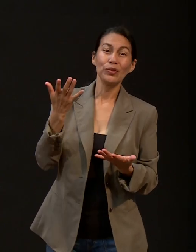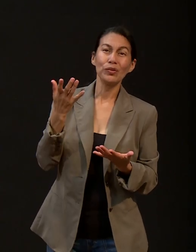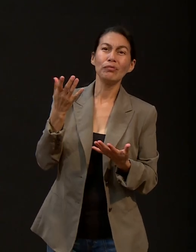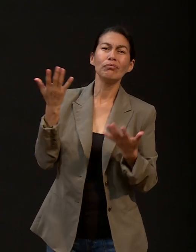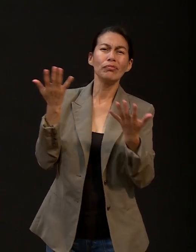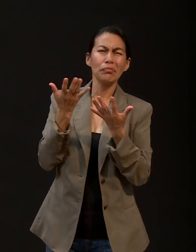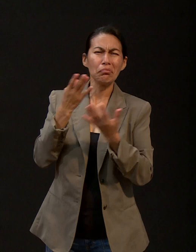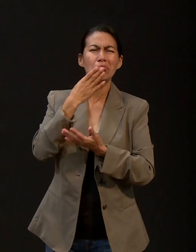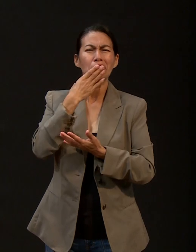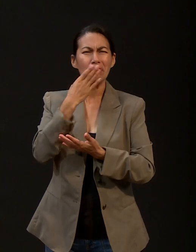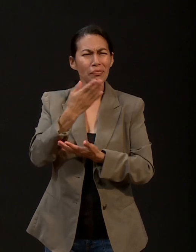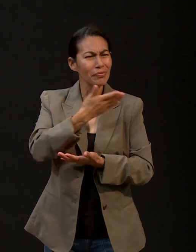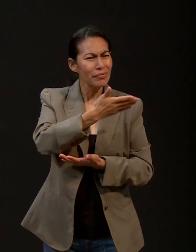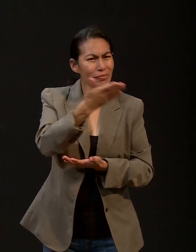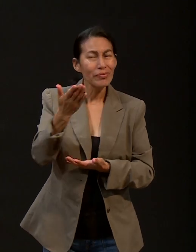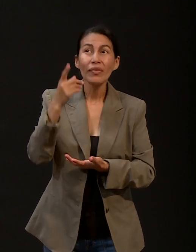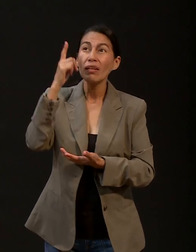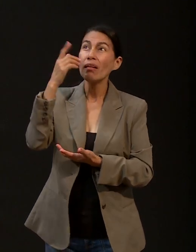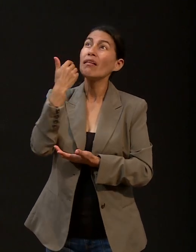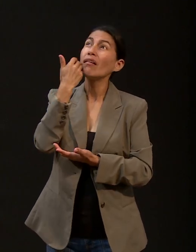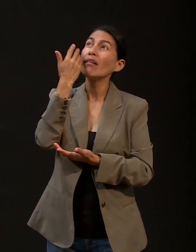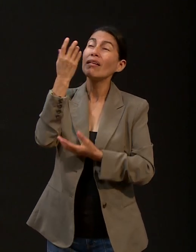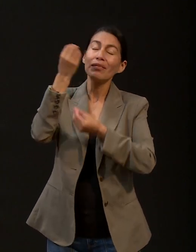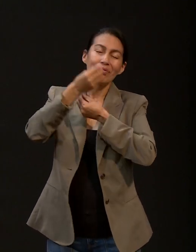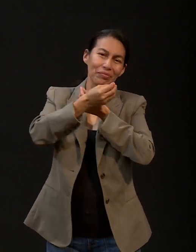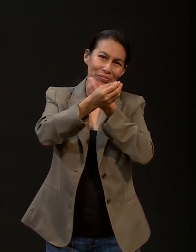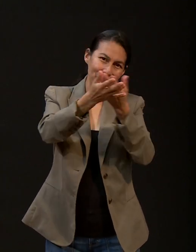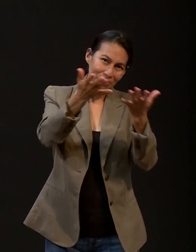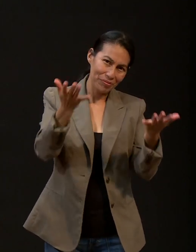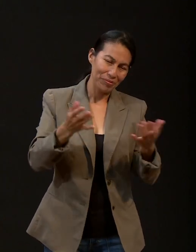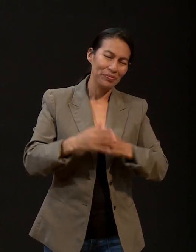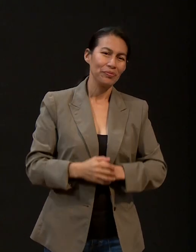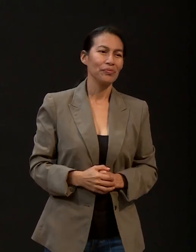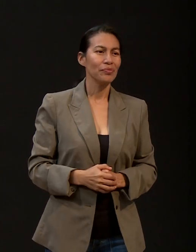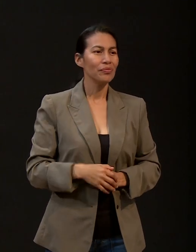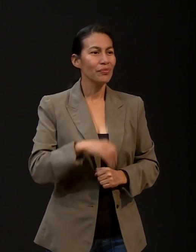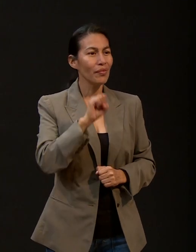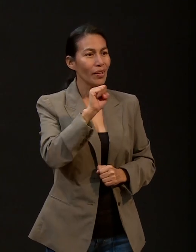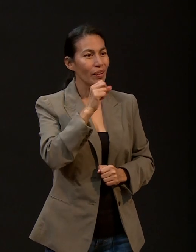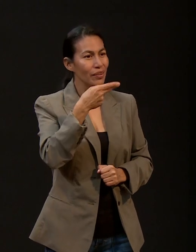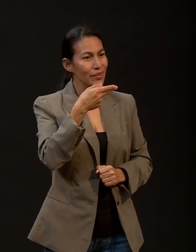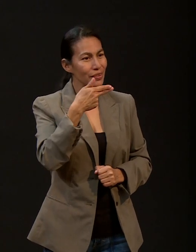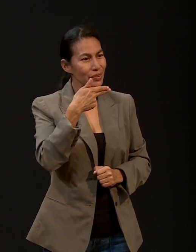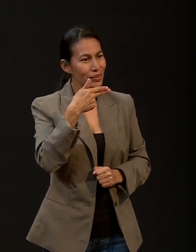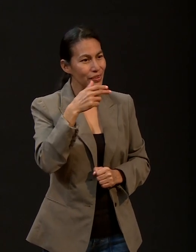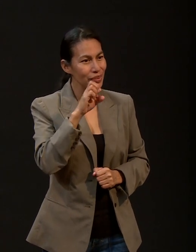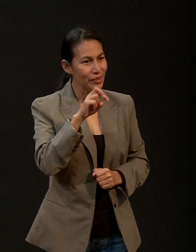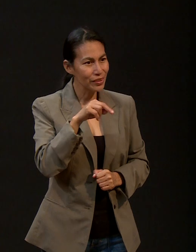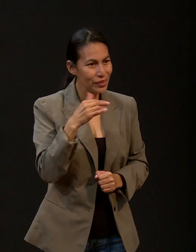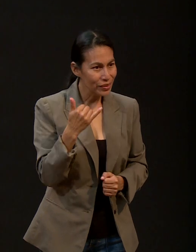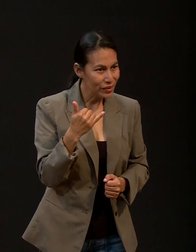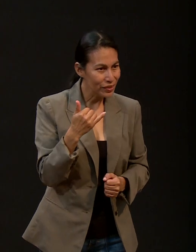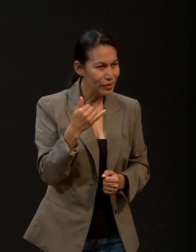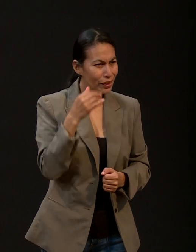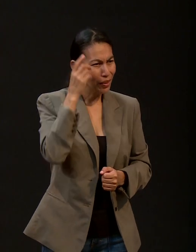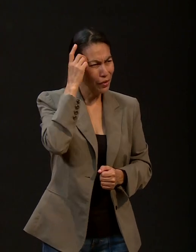su buena voluntad de nosotros. Entonces, Chene, realmente es maravilloso cómo Dios te ha